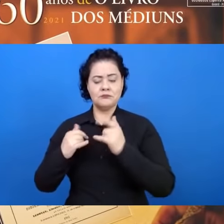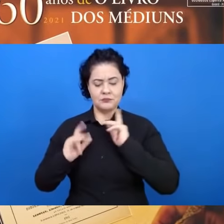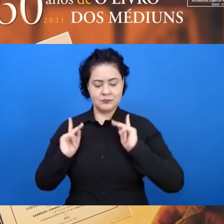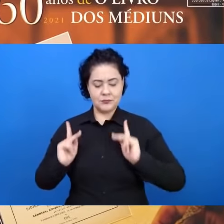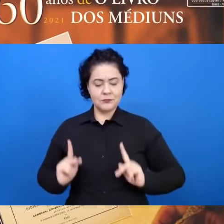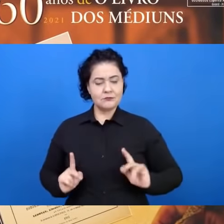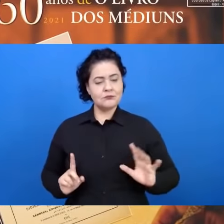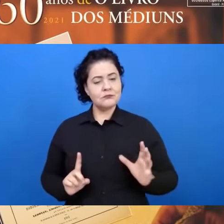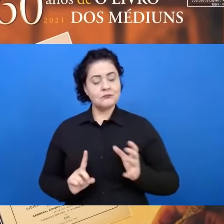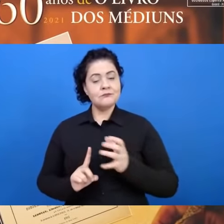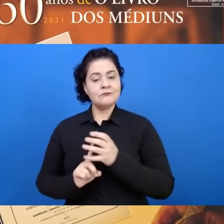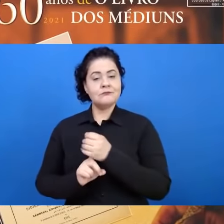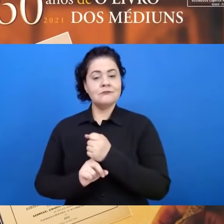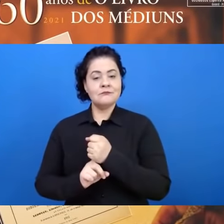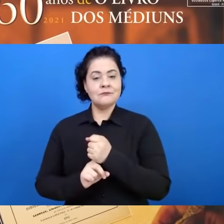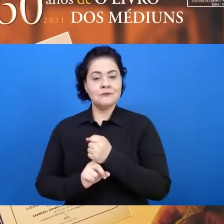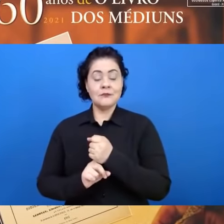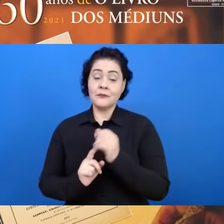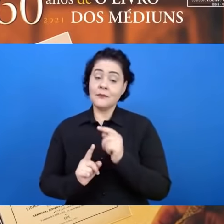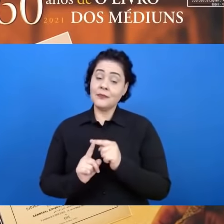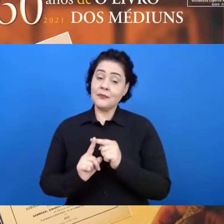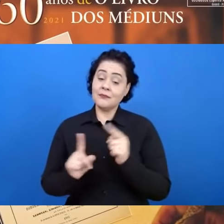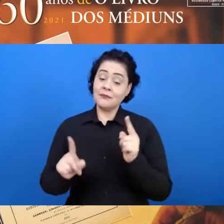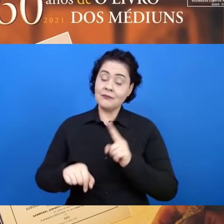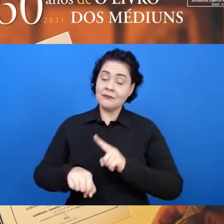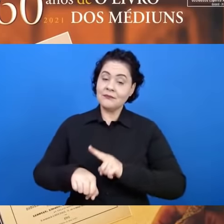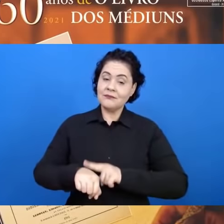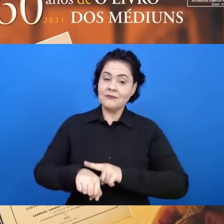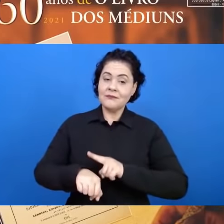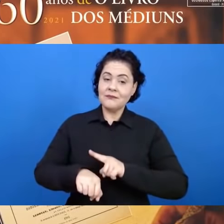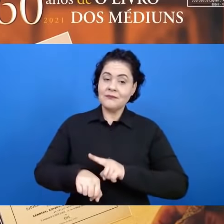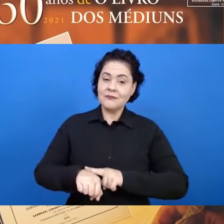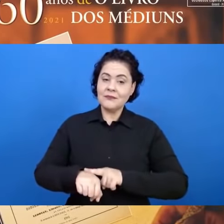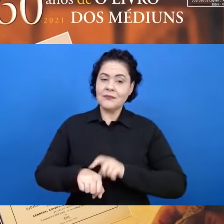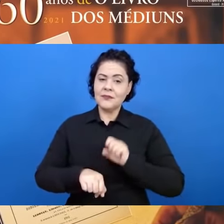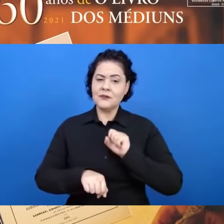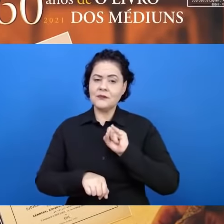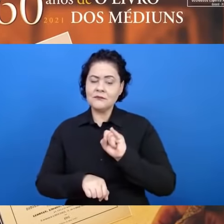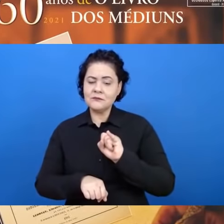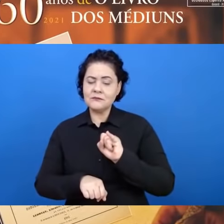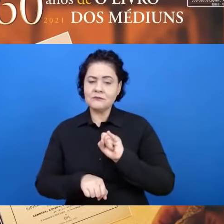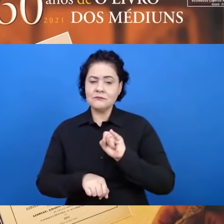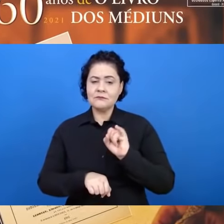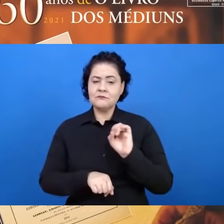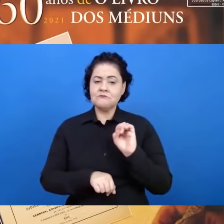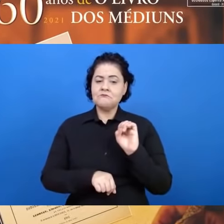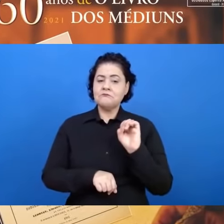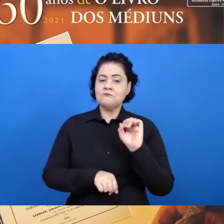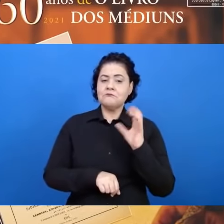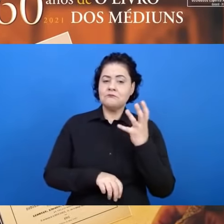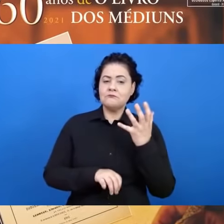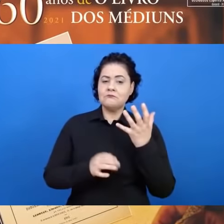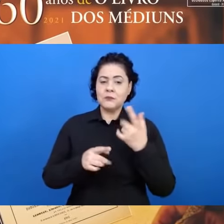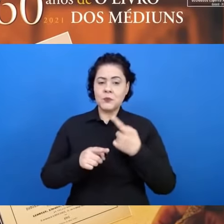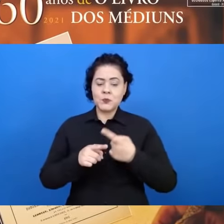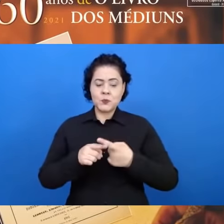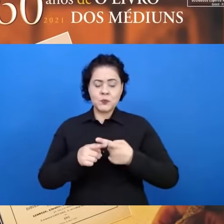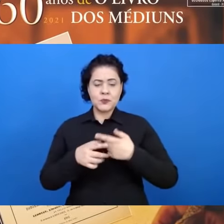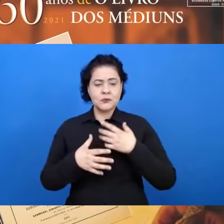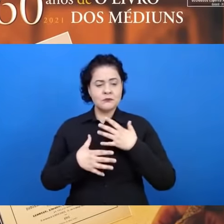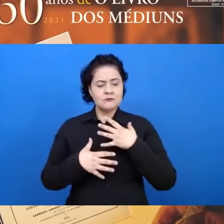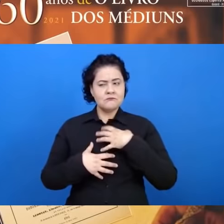Em dado instante, todavia, quando mal despertara das angustiosas